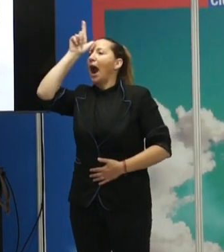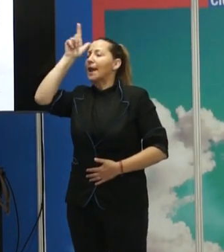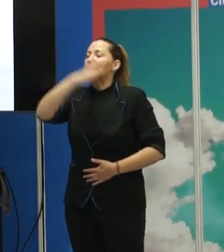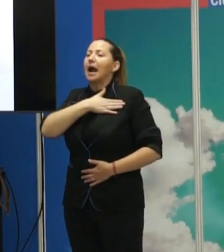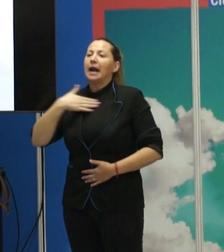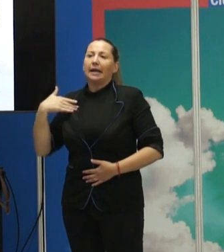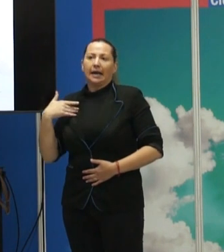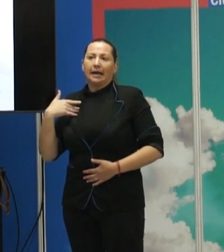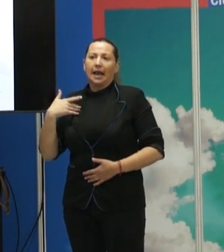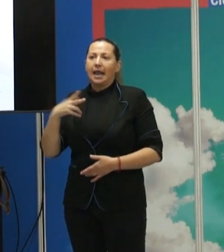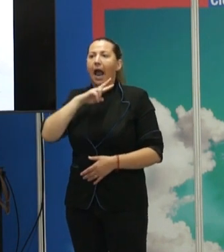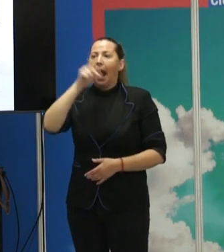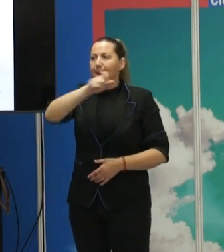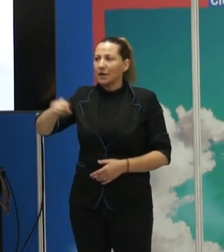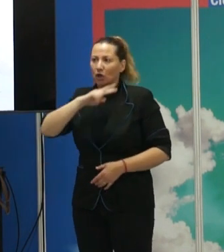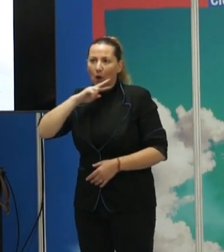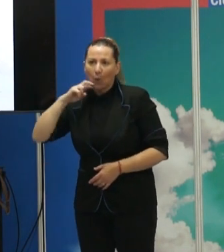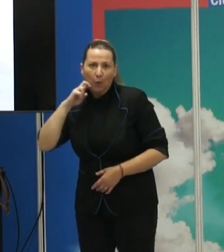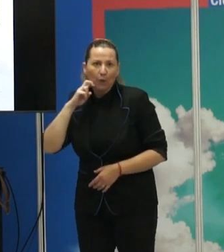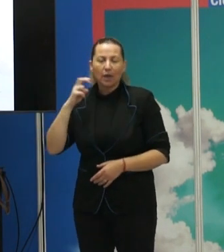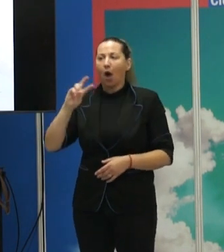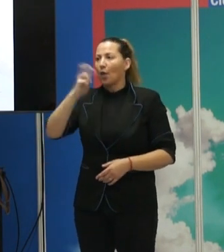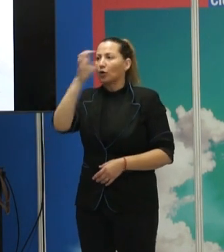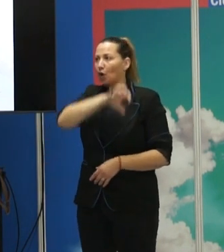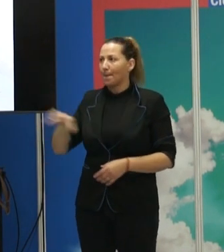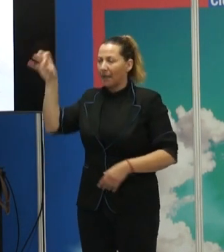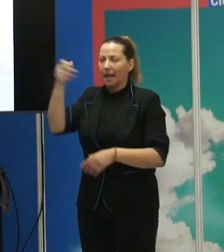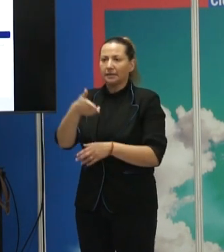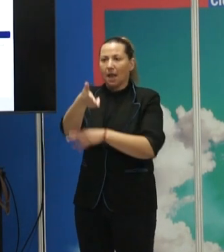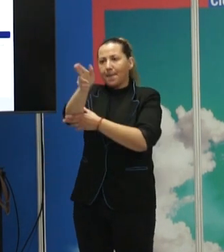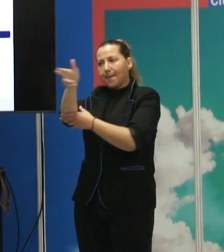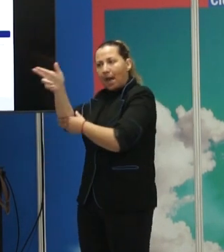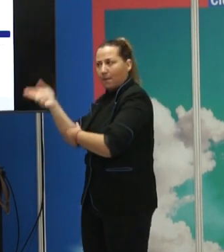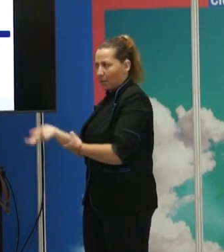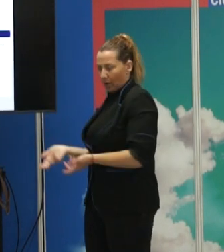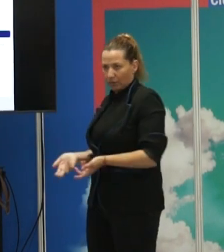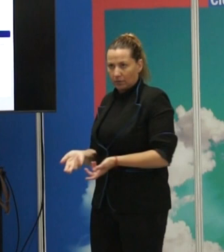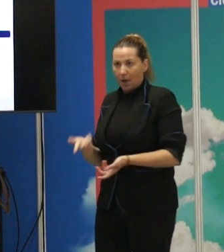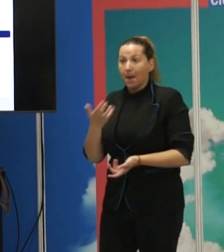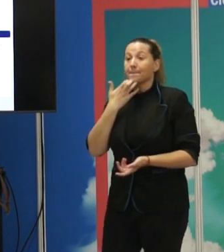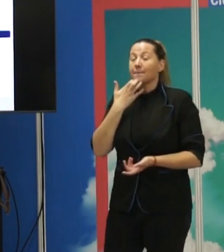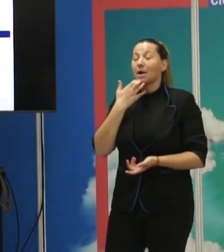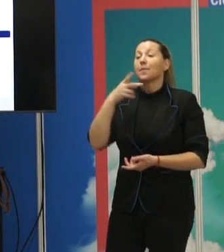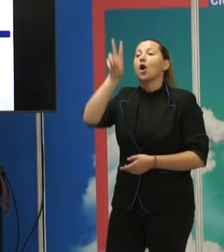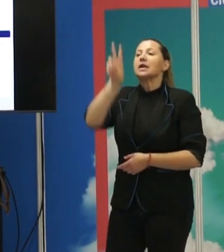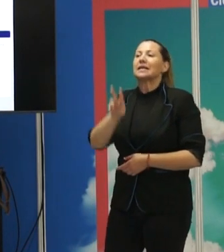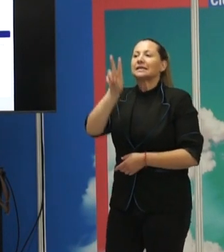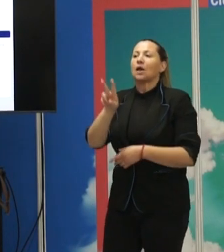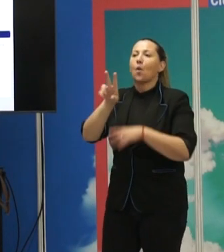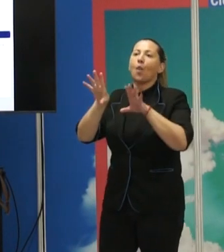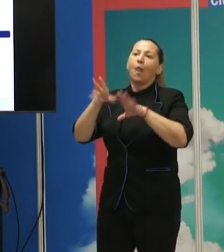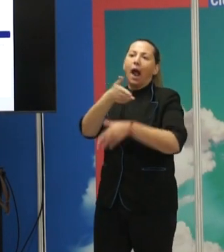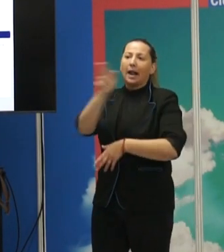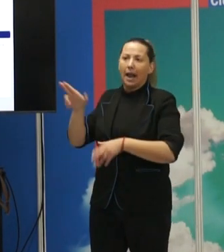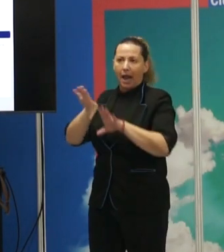por delante pues todo lo que había. Entonces, a partir de ese momento y sobre todo tras la Segunda Guerra Mundial y los juicios de Nuremberg, que es cuando aparece